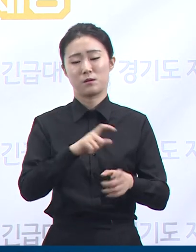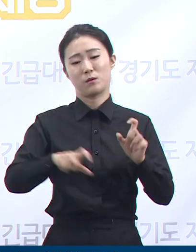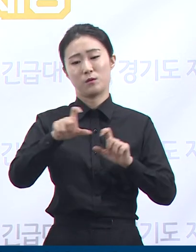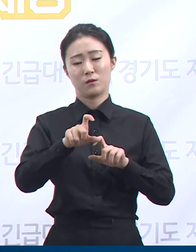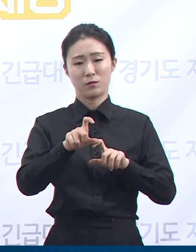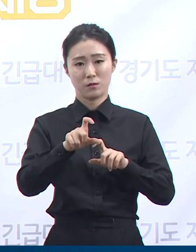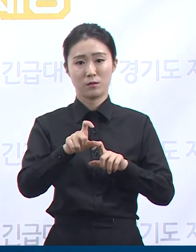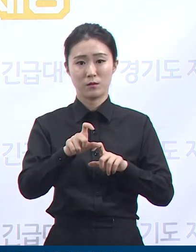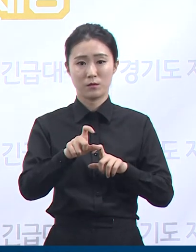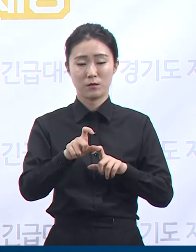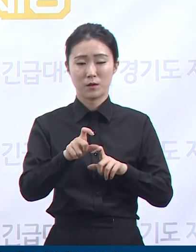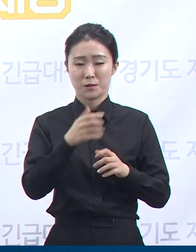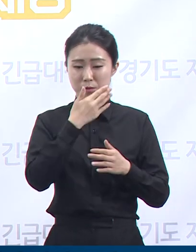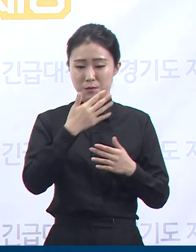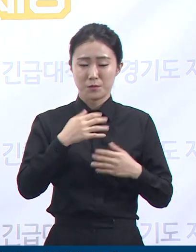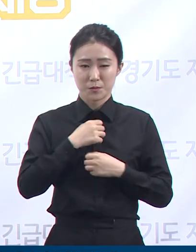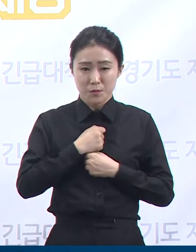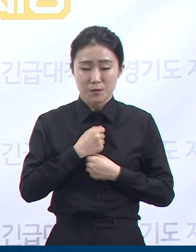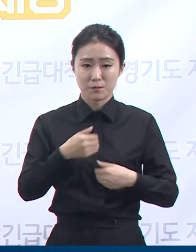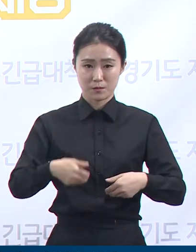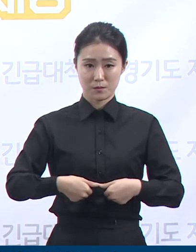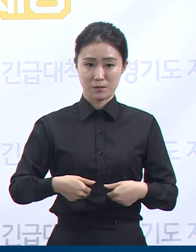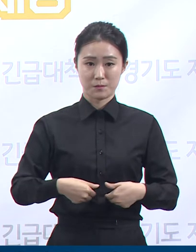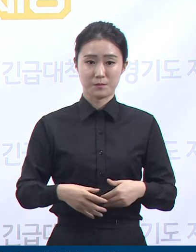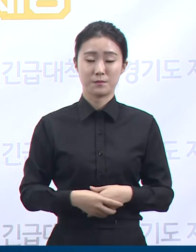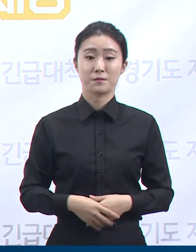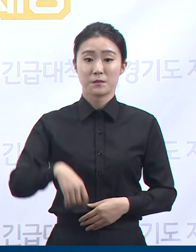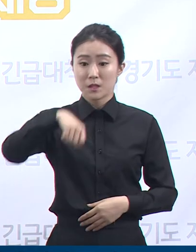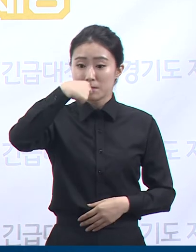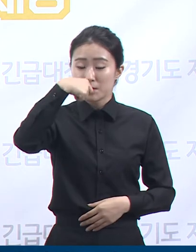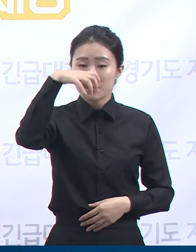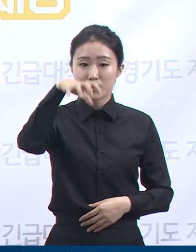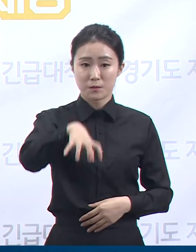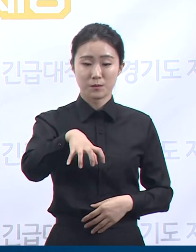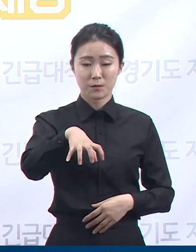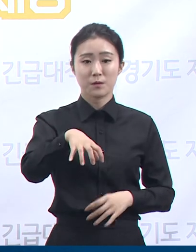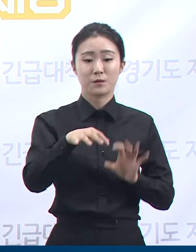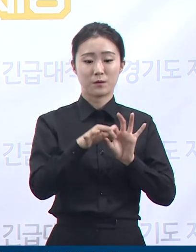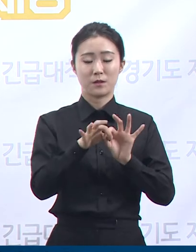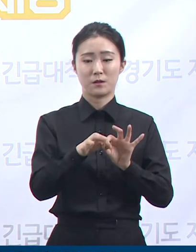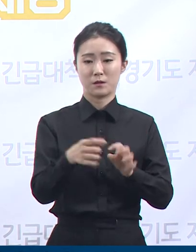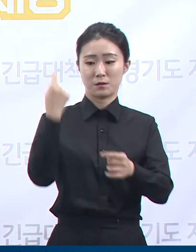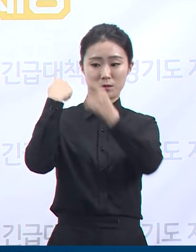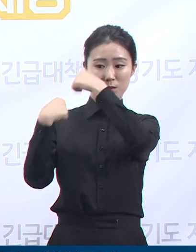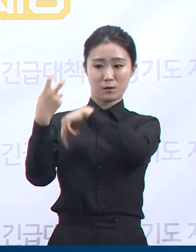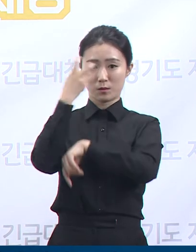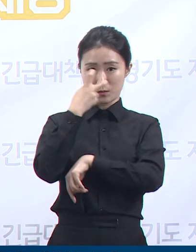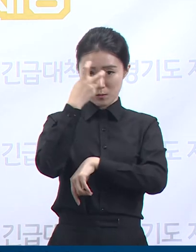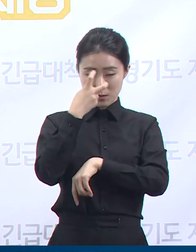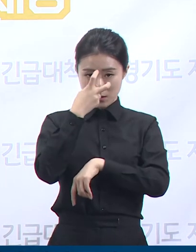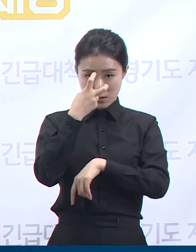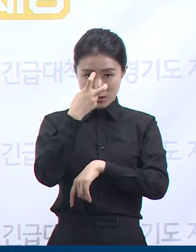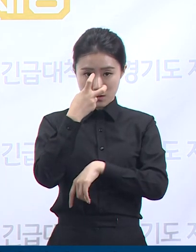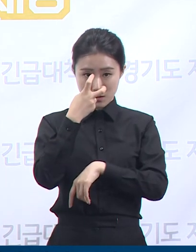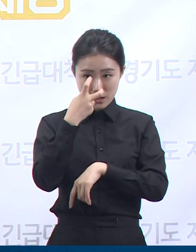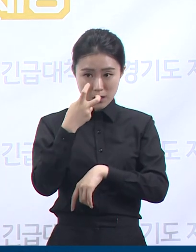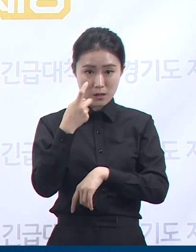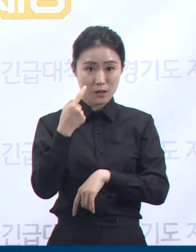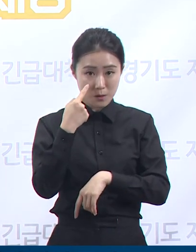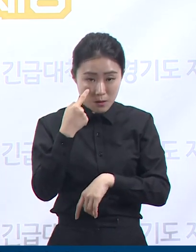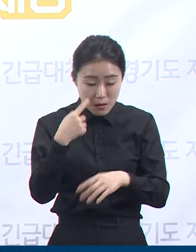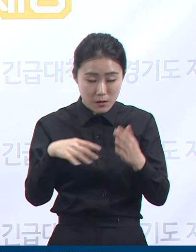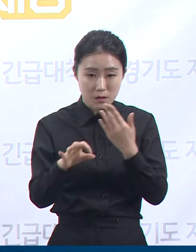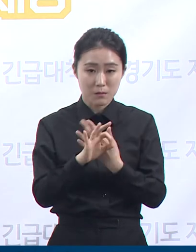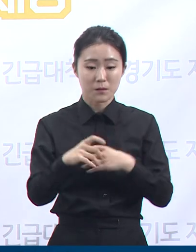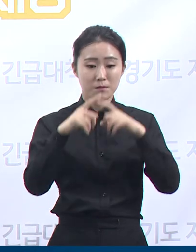발표한 집단 감염 발생 음식점 관련 역학조사에 따르면 확진자들은 마스크를 착용하지 않거나 미흡하게